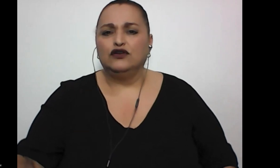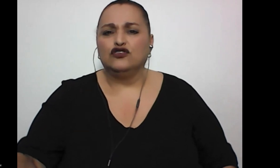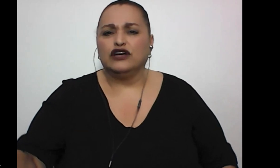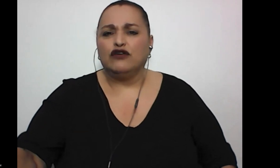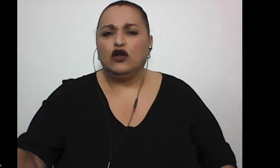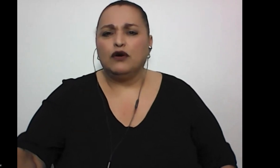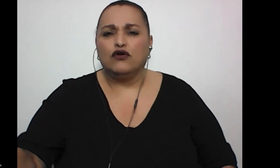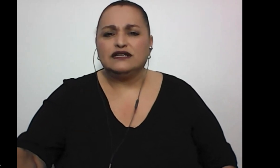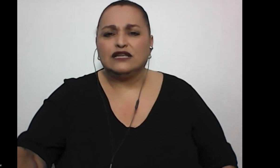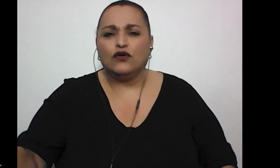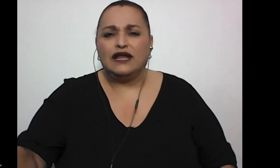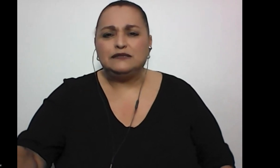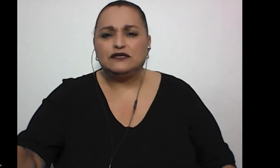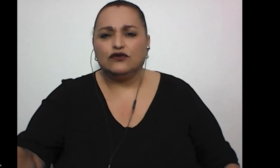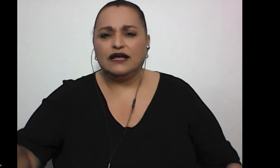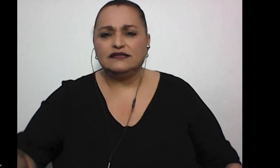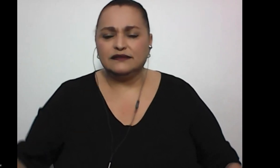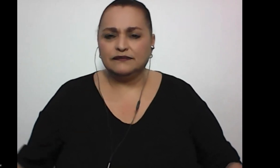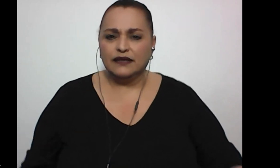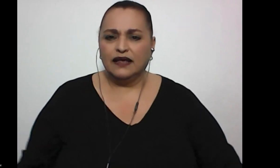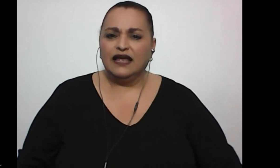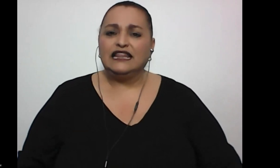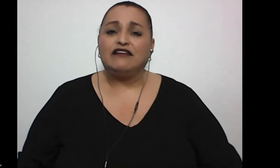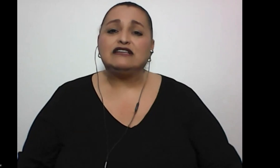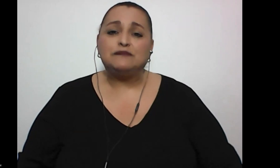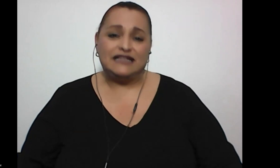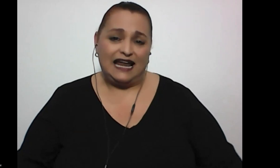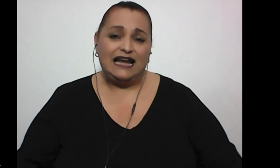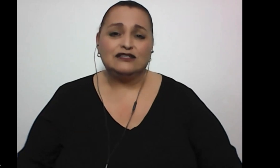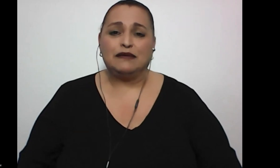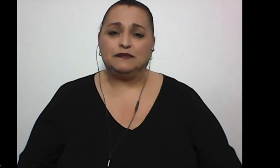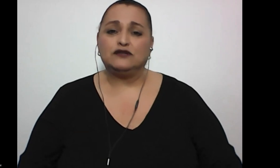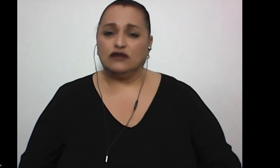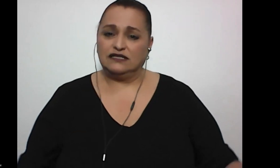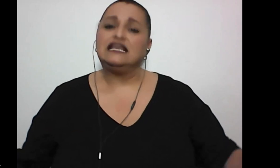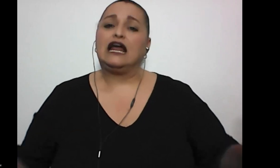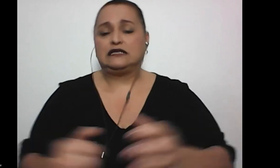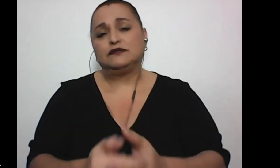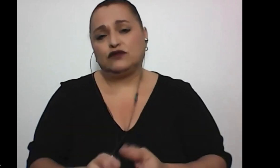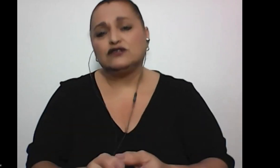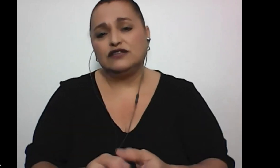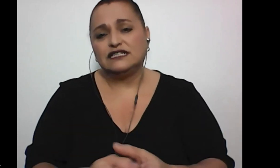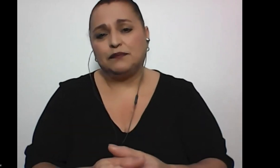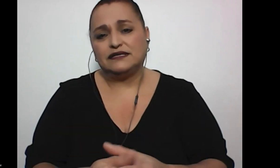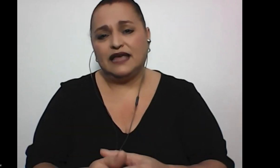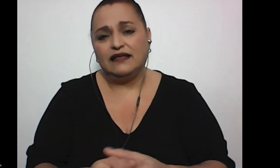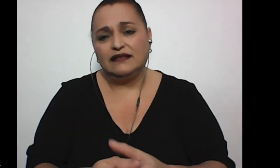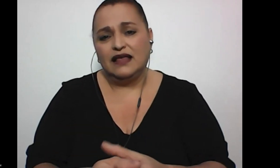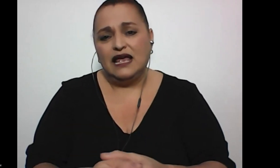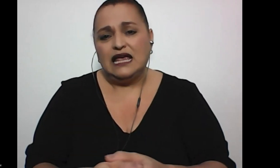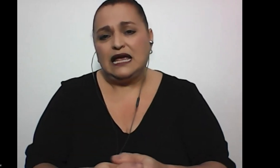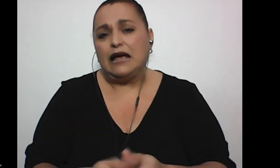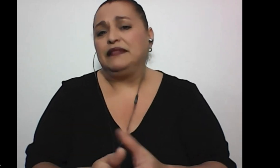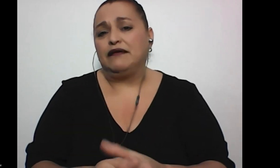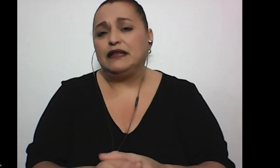Bueno, yo creo que lo mejor es que todas las personas deben respetar a las demás personas y a las personas con discapacidad,